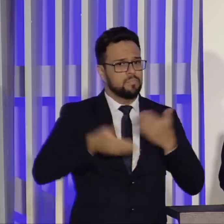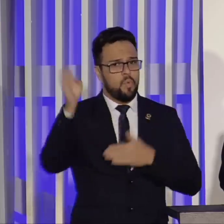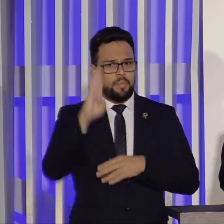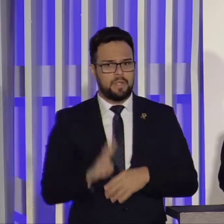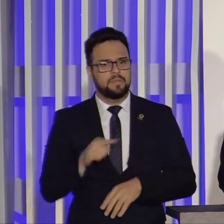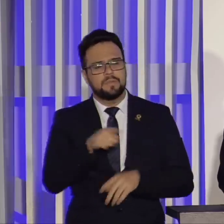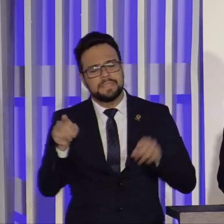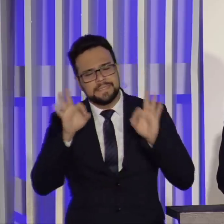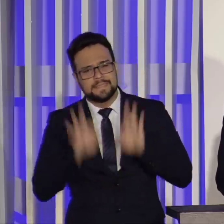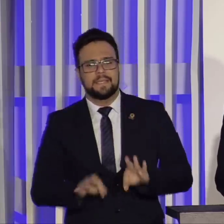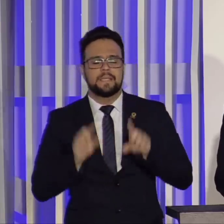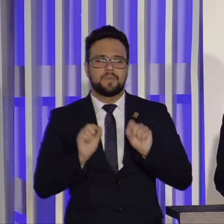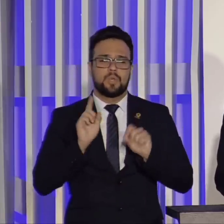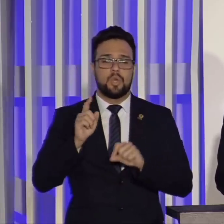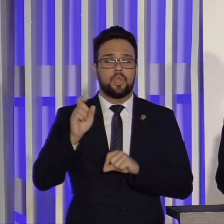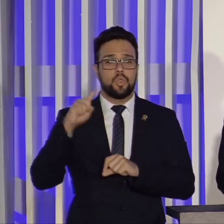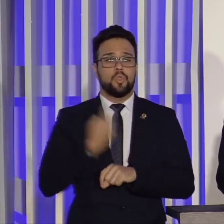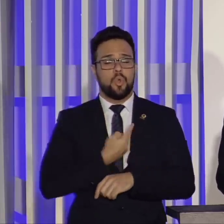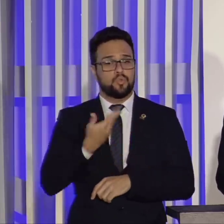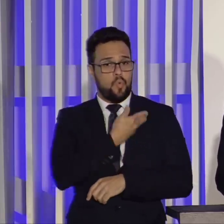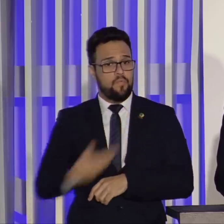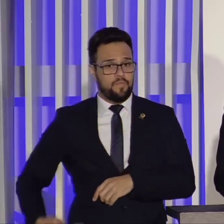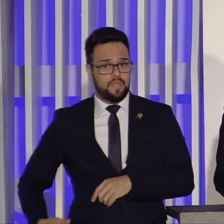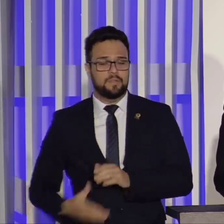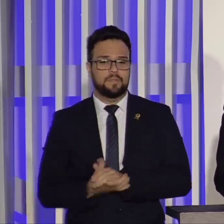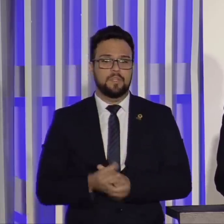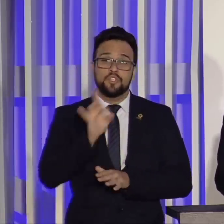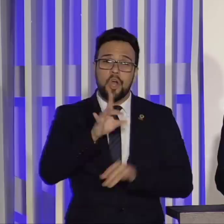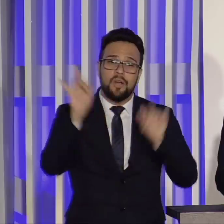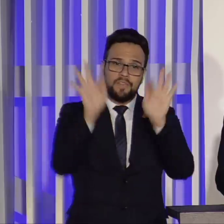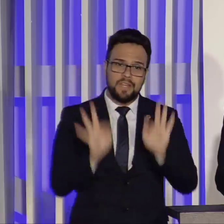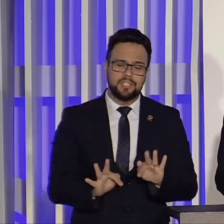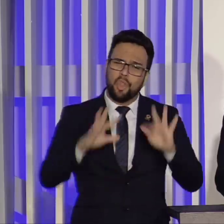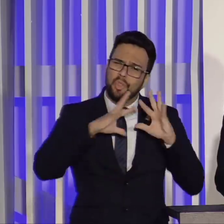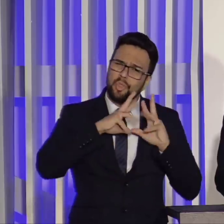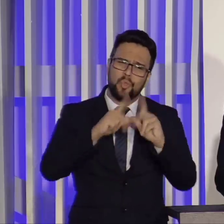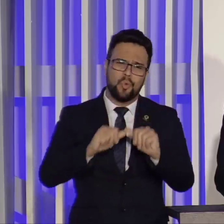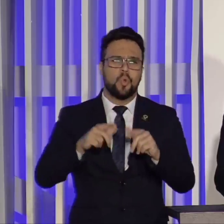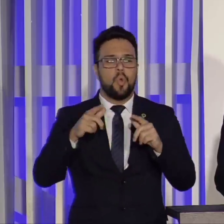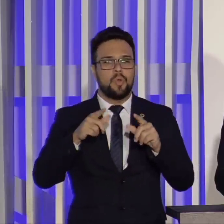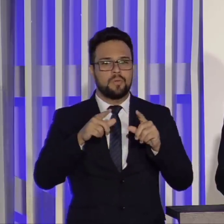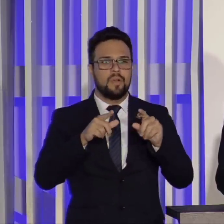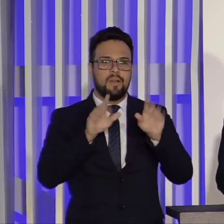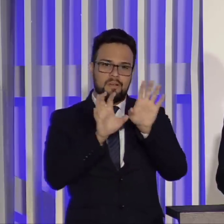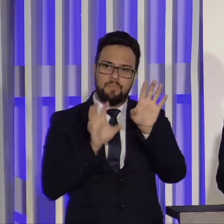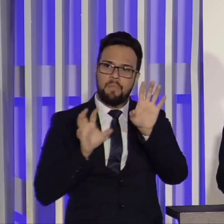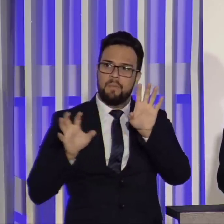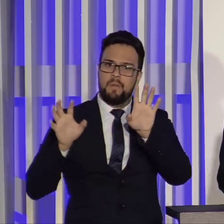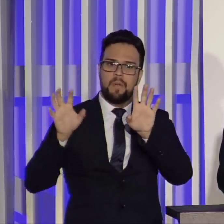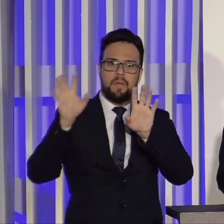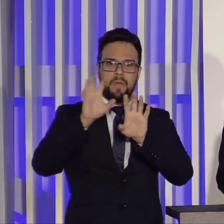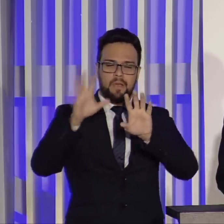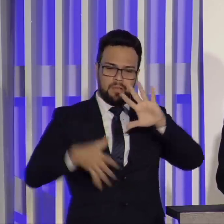certeza de uma coisa, o nosso governo só estará feliz com todos os demais irmãos nossos aqui